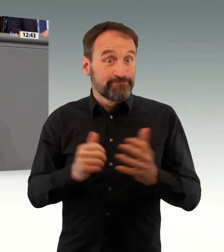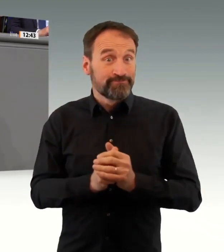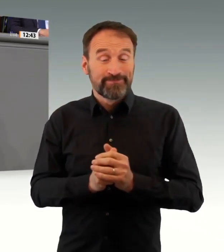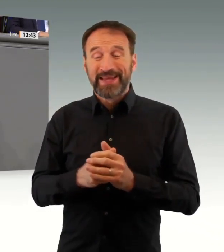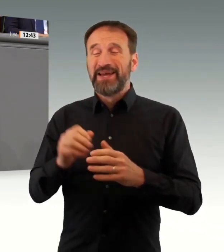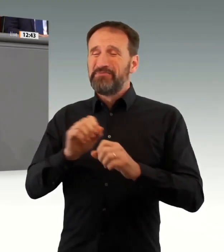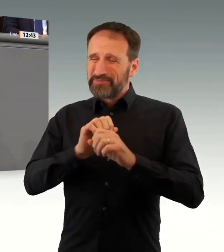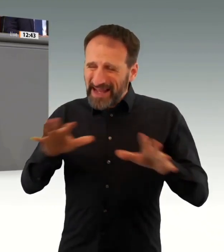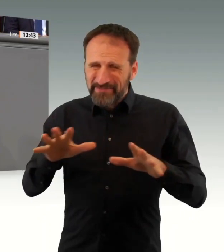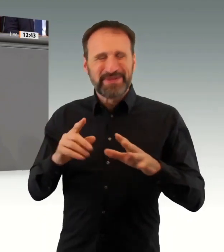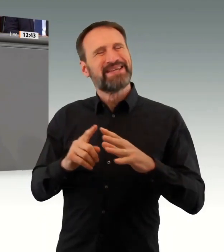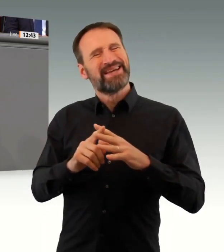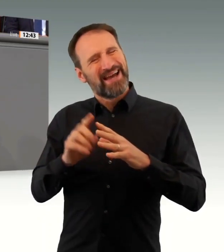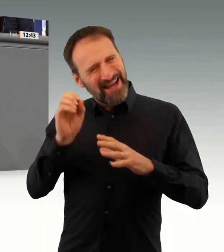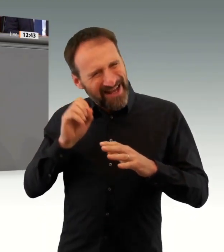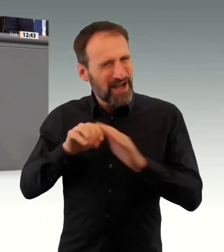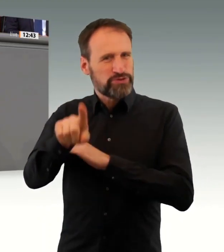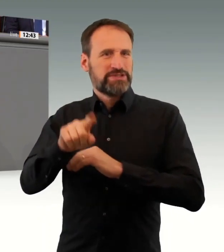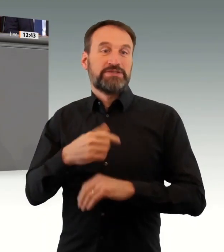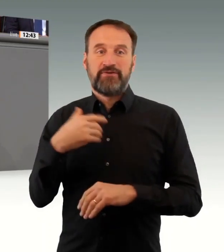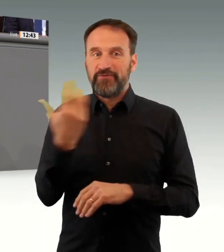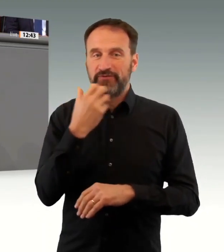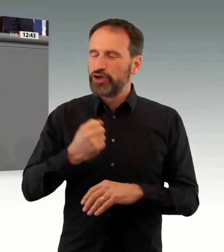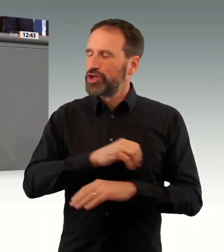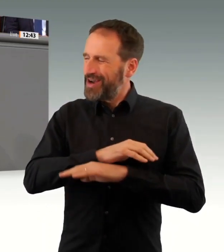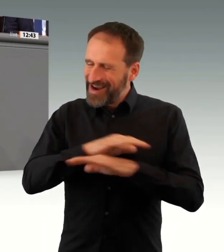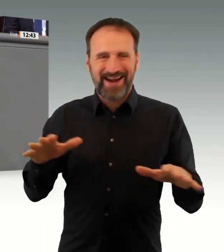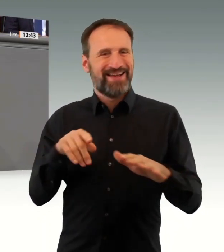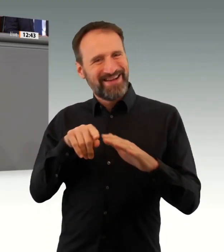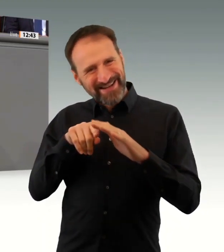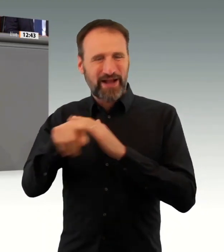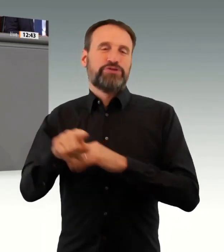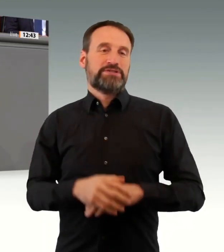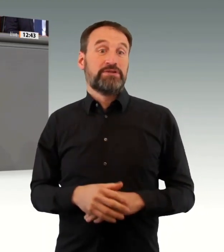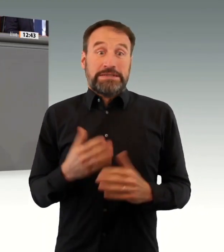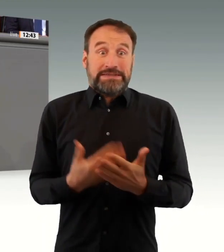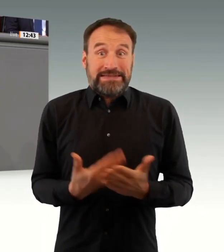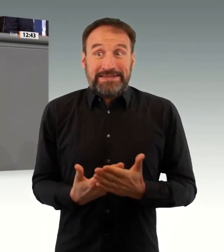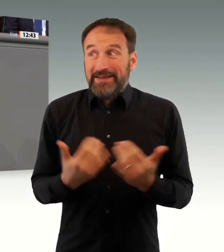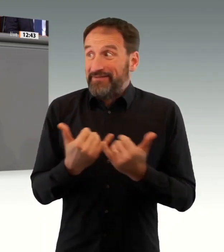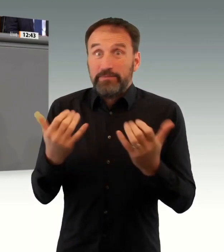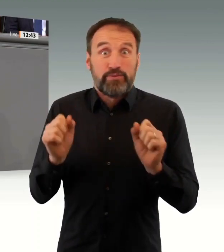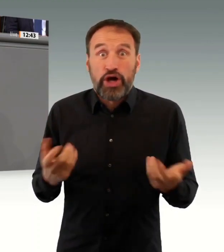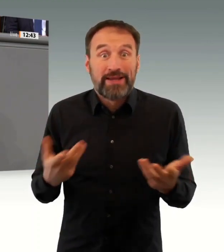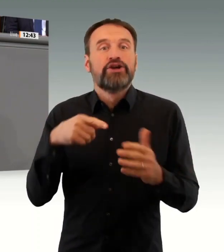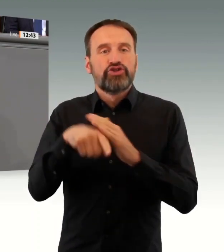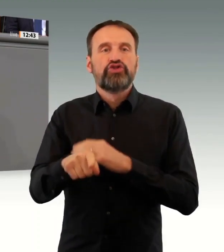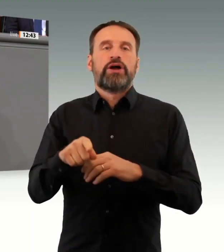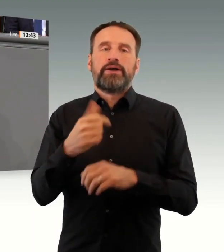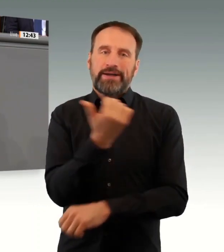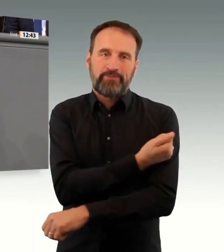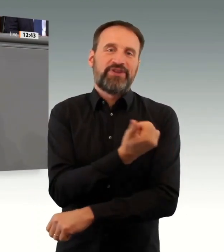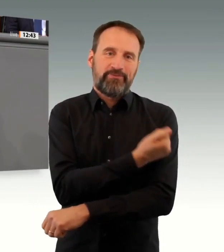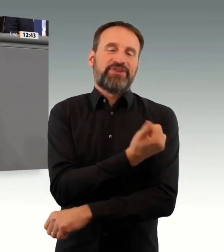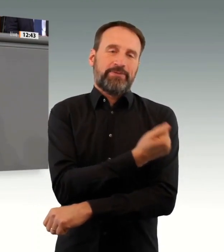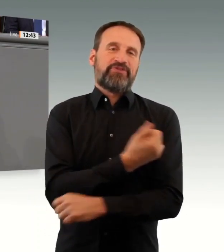muss jetzt mit einer noch gezielteren Aufklärungskampagne forciert werden. Denn die Zeit drängt